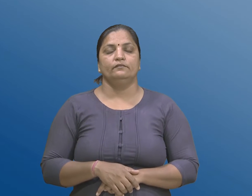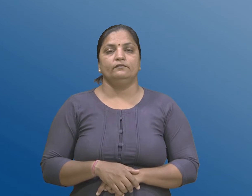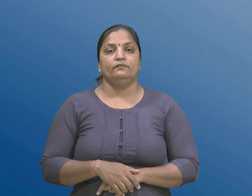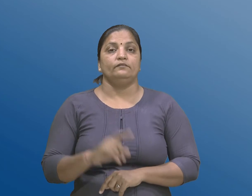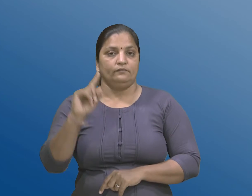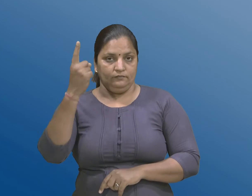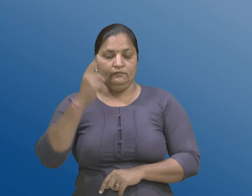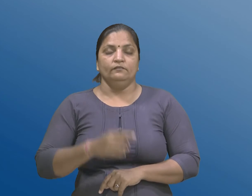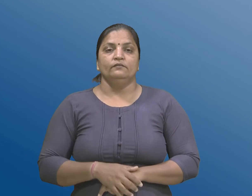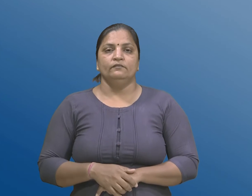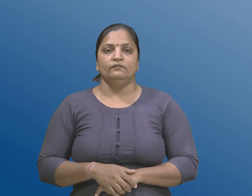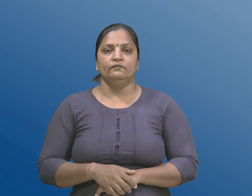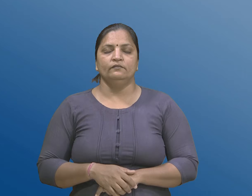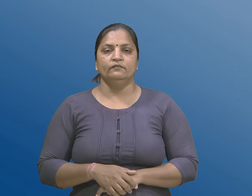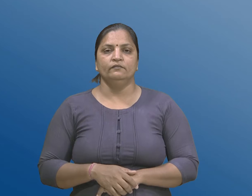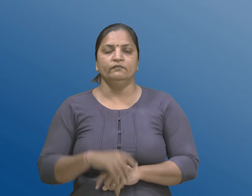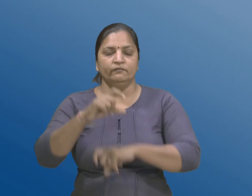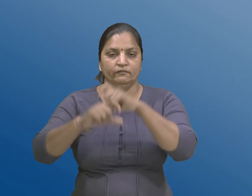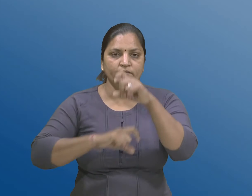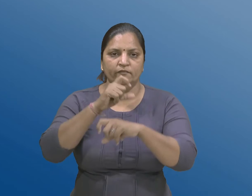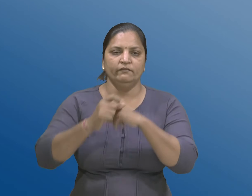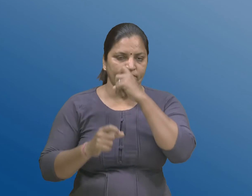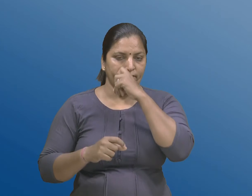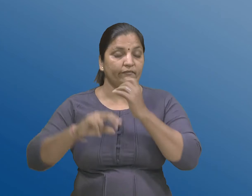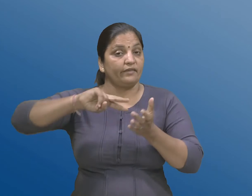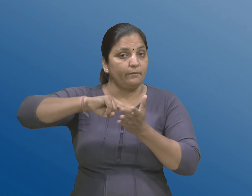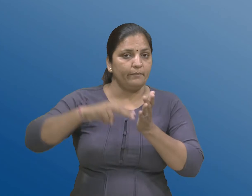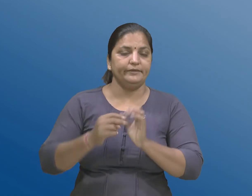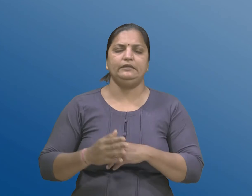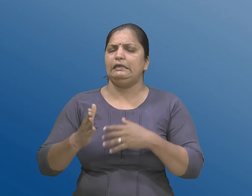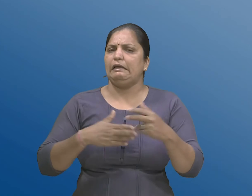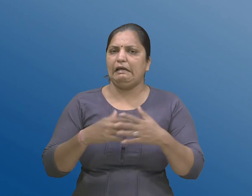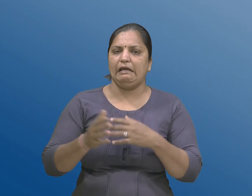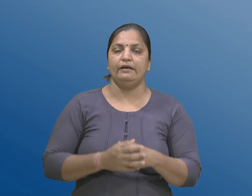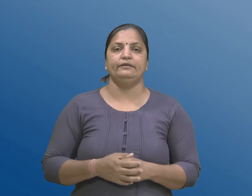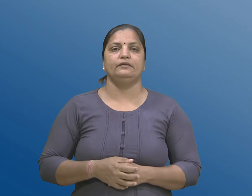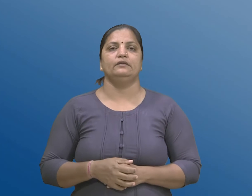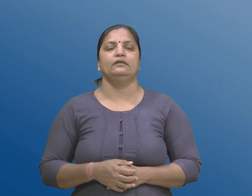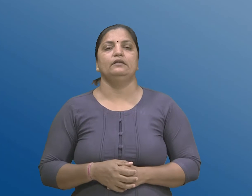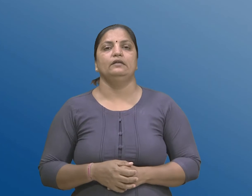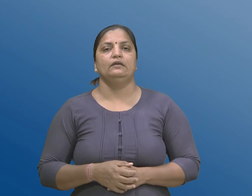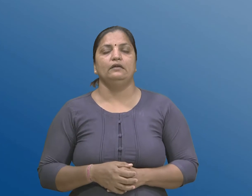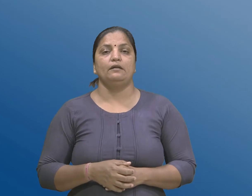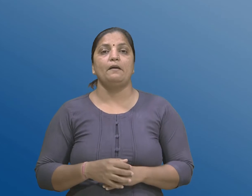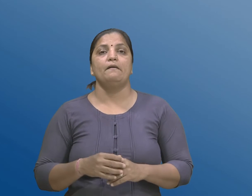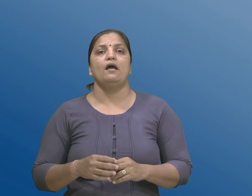अ, कम्पनी एटले के कोई पन कॉर्परेट संस्था जमा पेडी अथवा